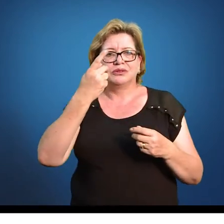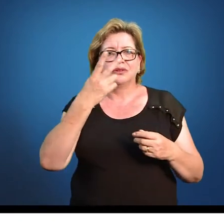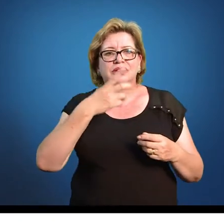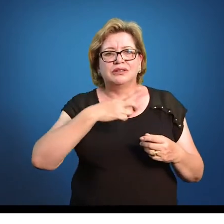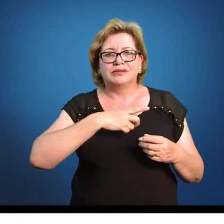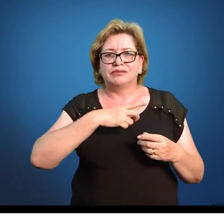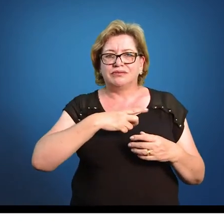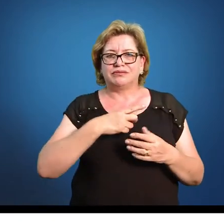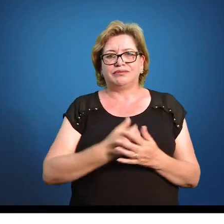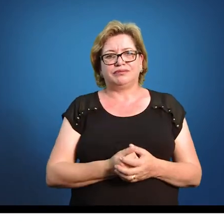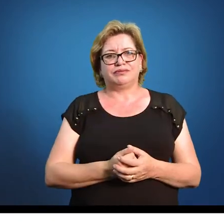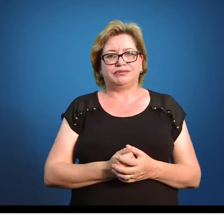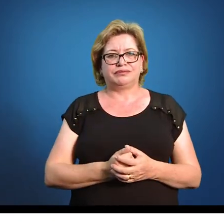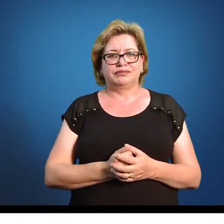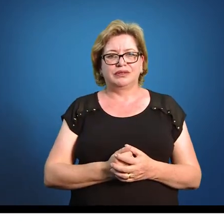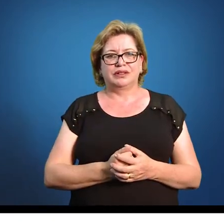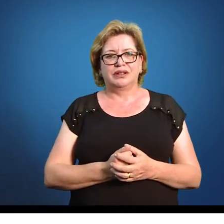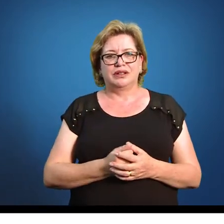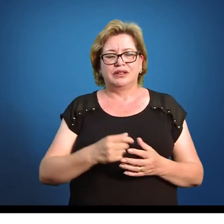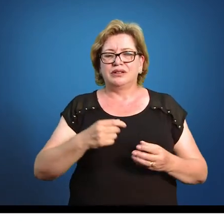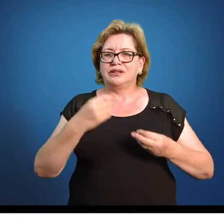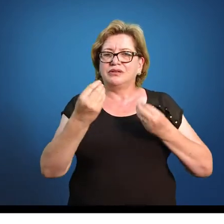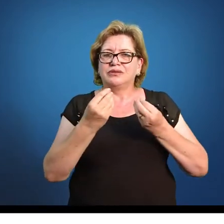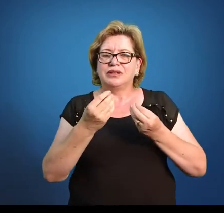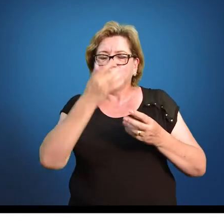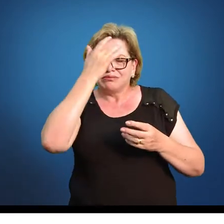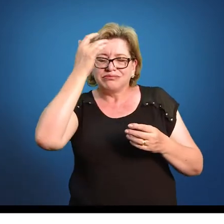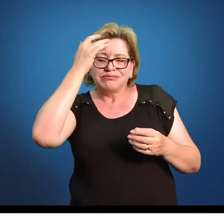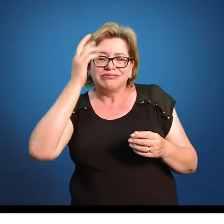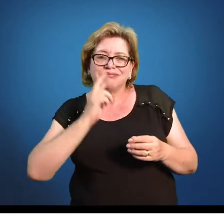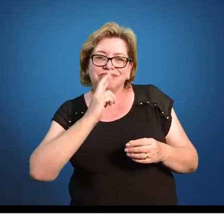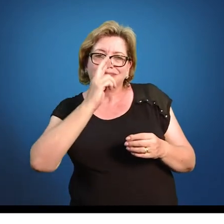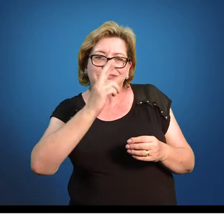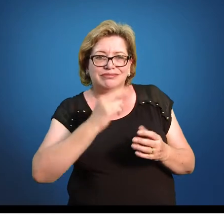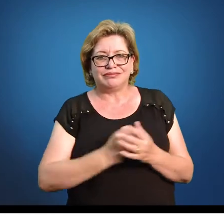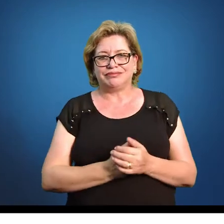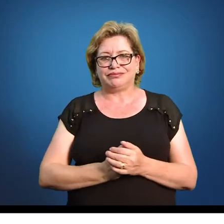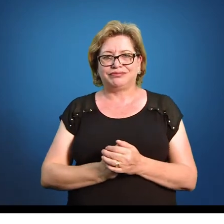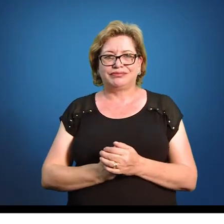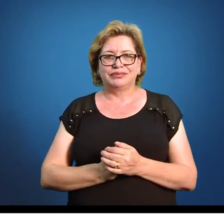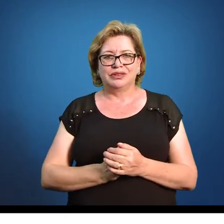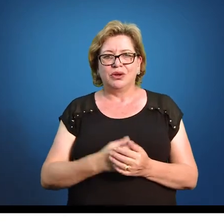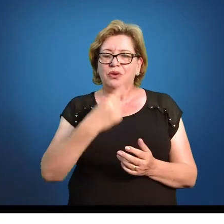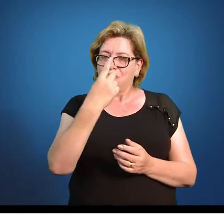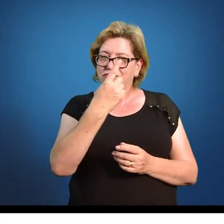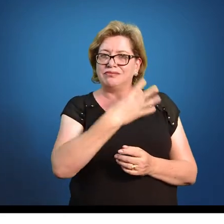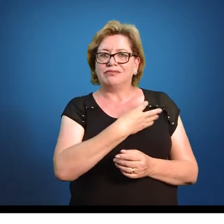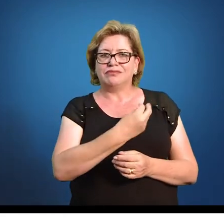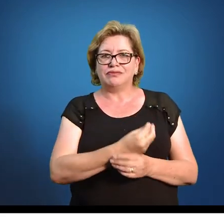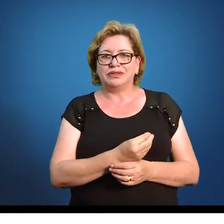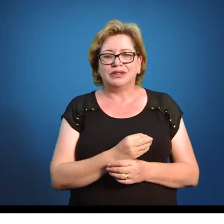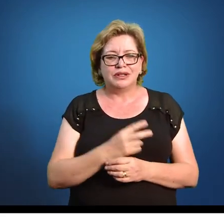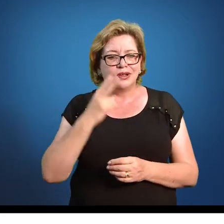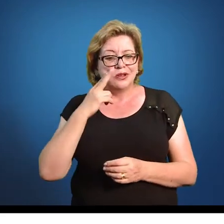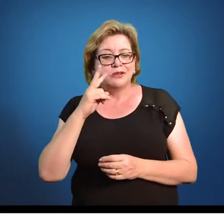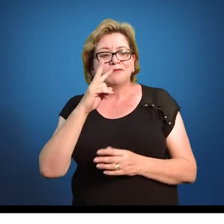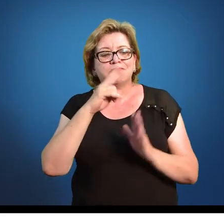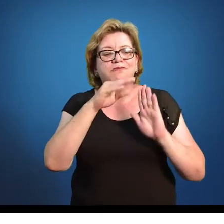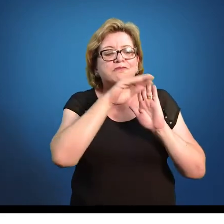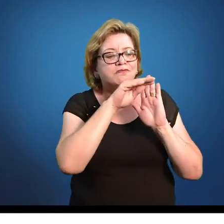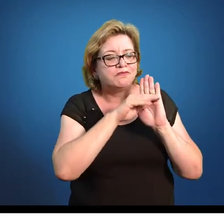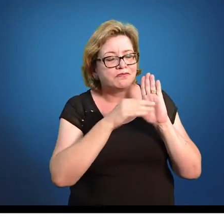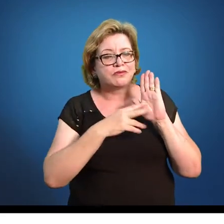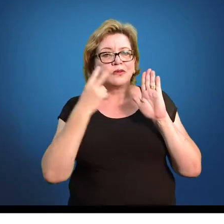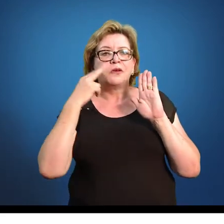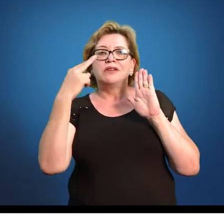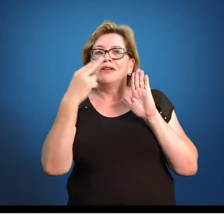vezes cada uma delas aparece. Um filho. Aí nós vamos voltar para o nosso rol